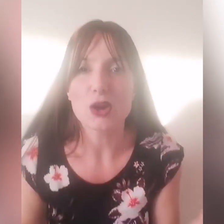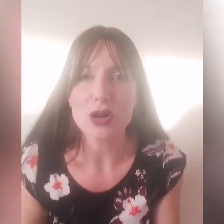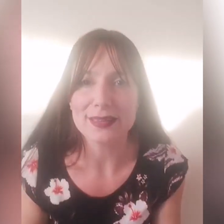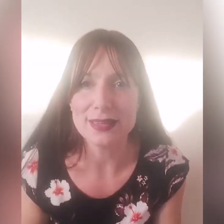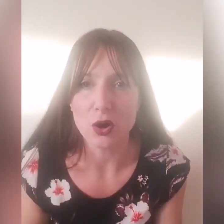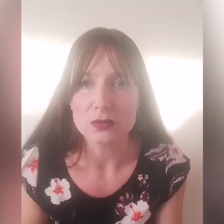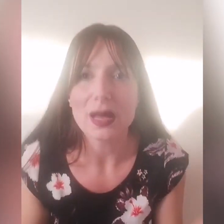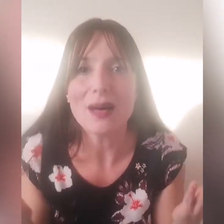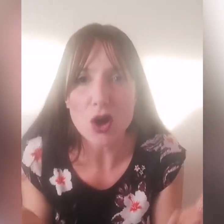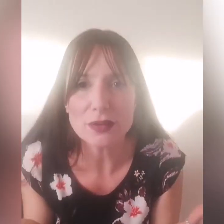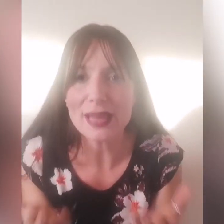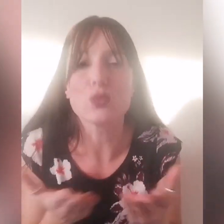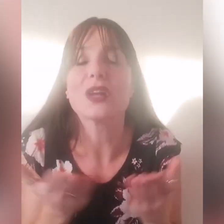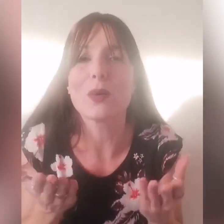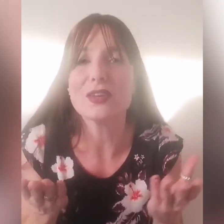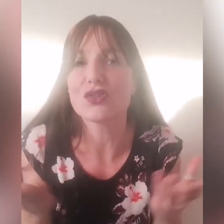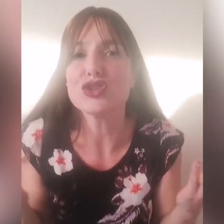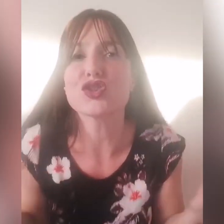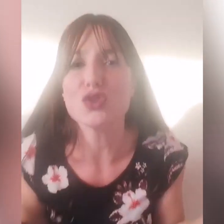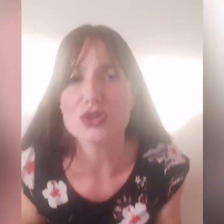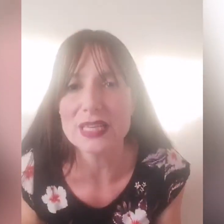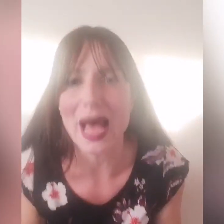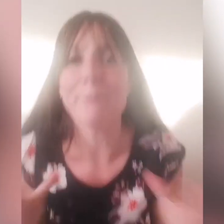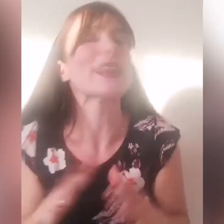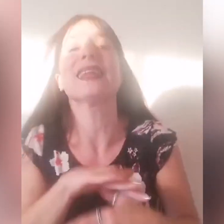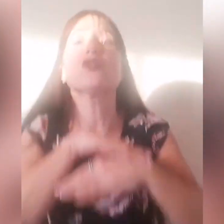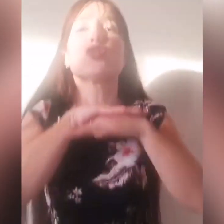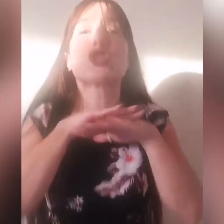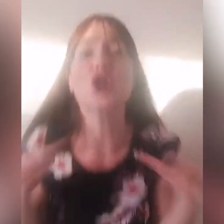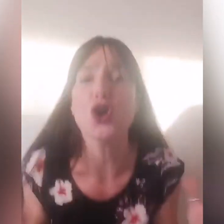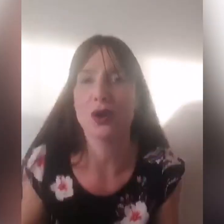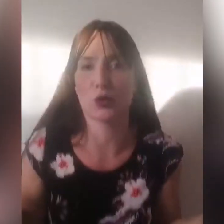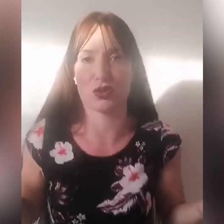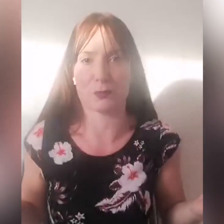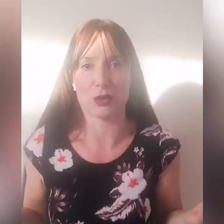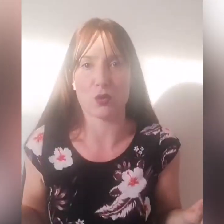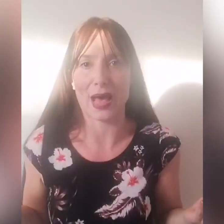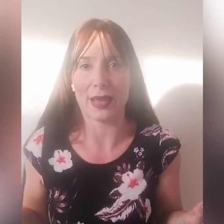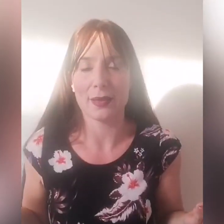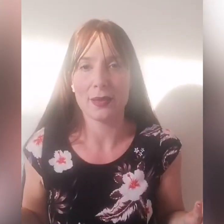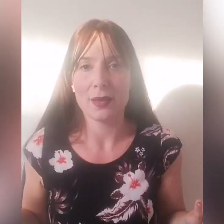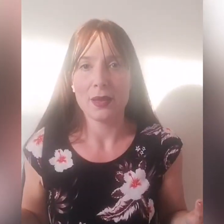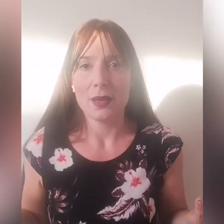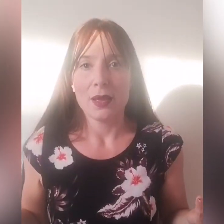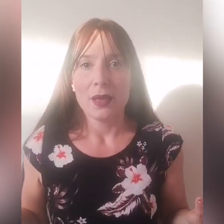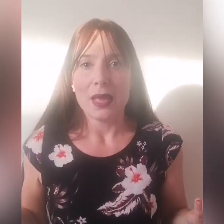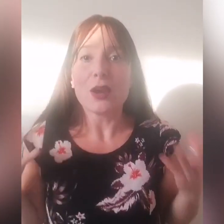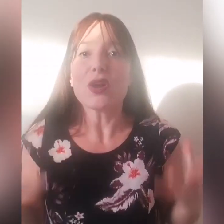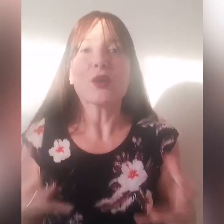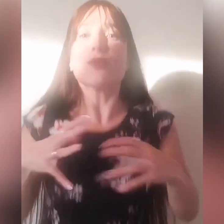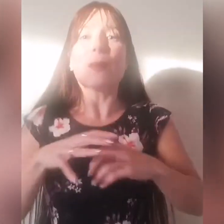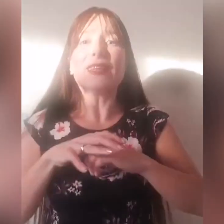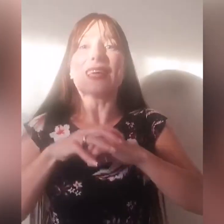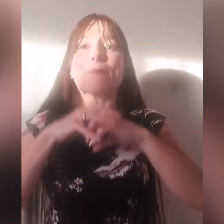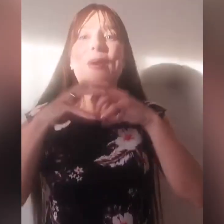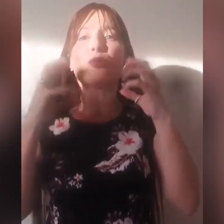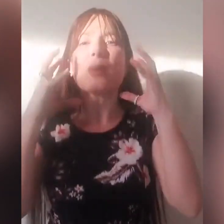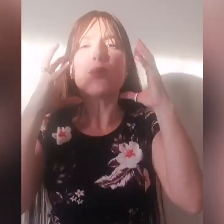gloria a Dio, a volte alcune guarigioni sono così, appartengono solo al mondo spirituale e allora noi dobbiamo mettere, dobbiamo